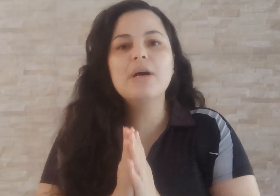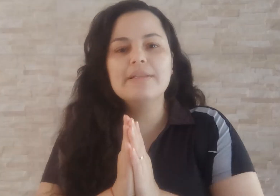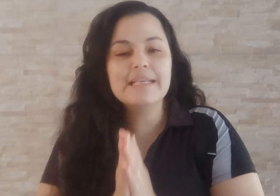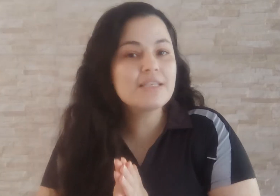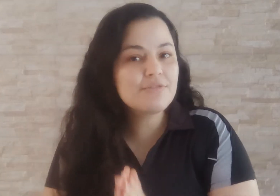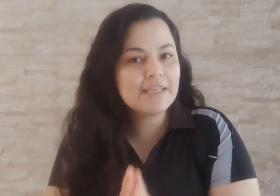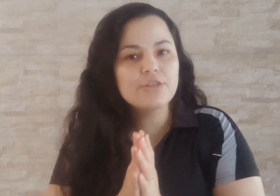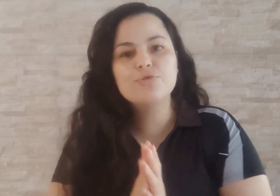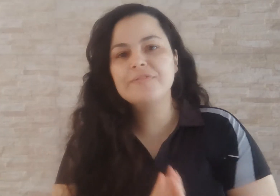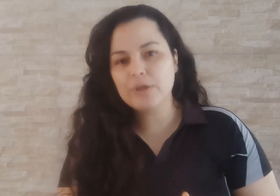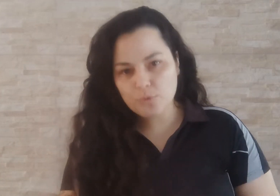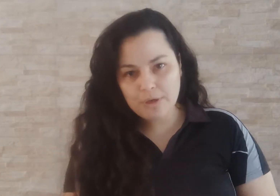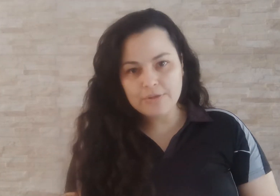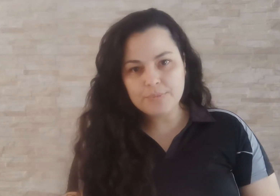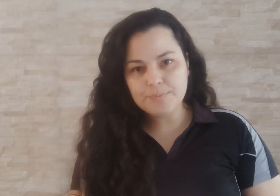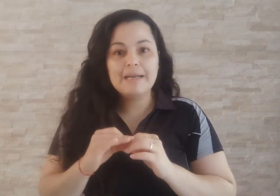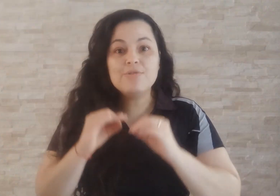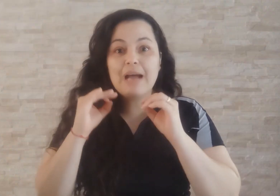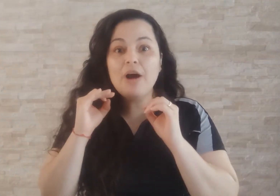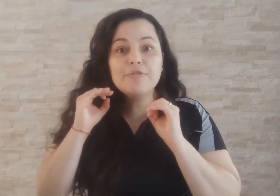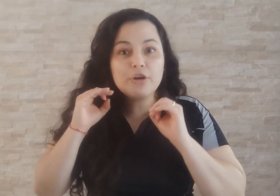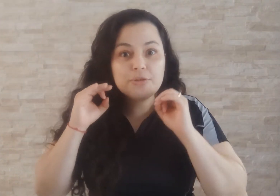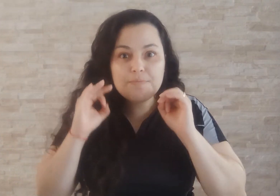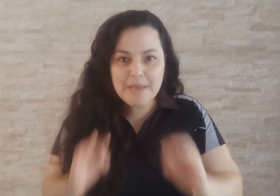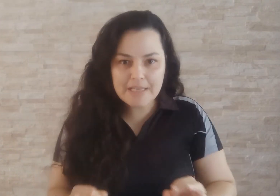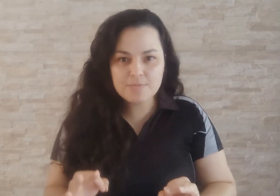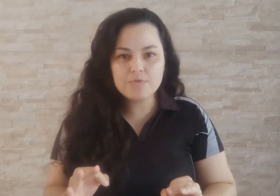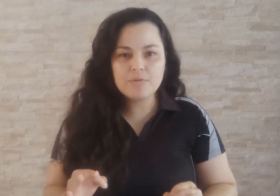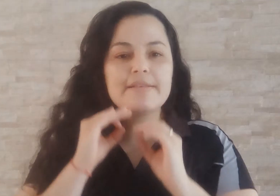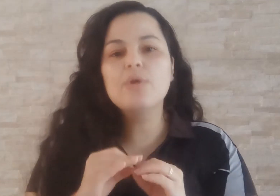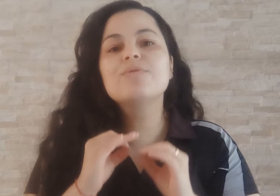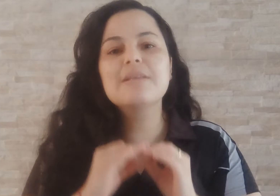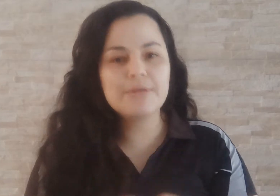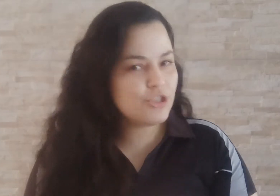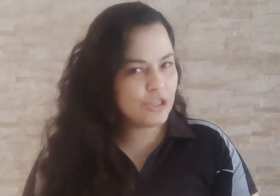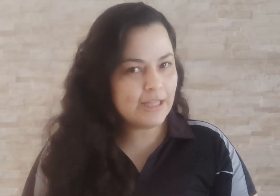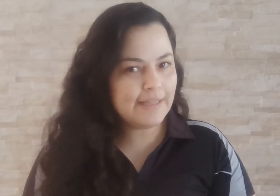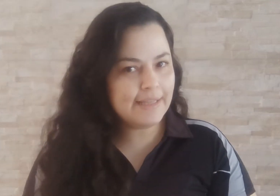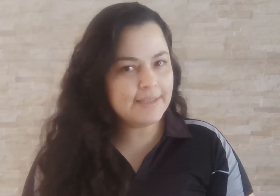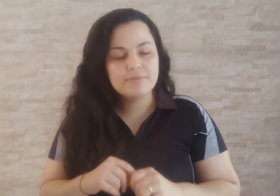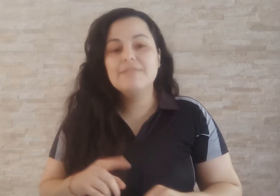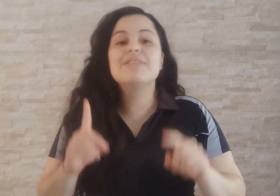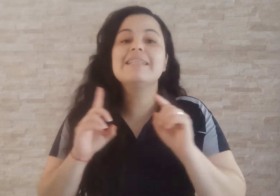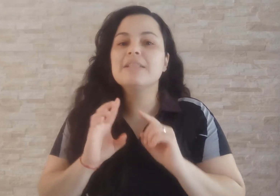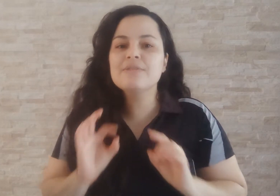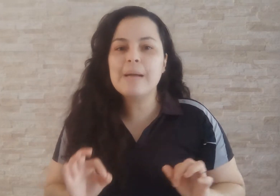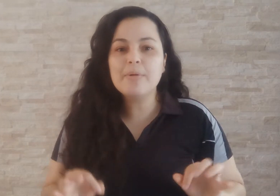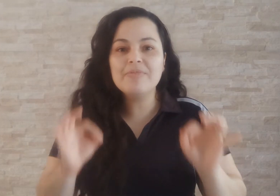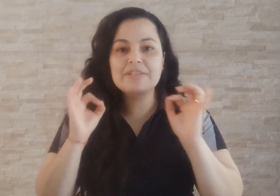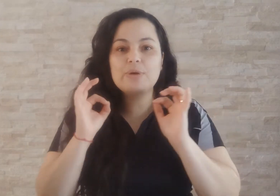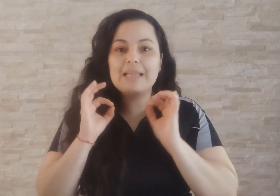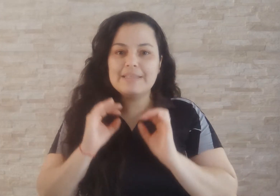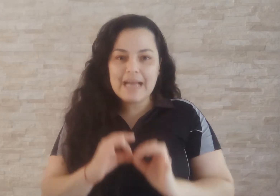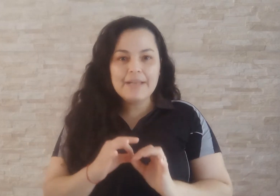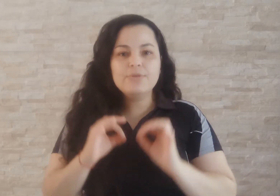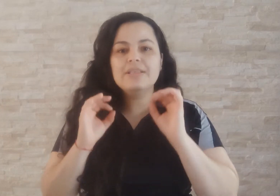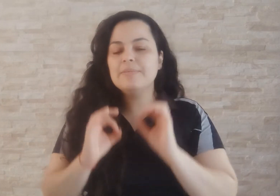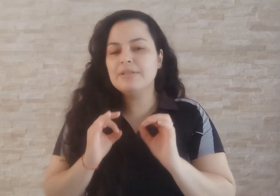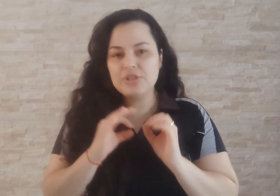nessas vendas do final do ano. Mas o carro forte mesmo são os imãs de geladeira. Se você ainda não sabe como fazer o calendário de imã de